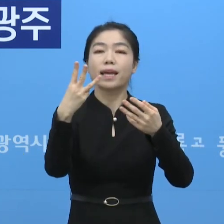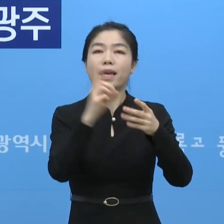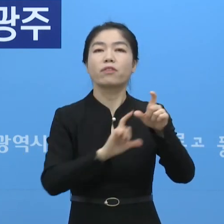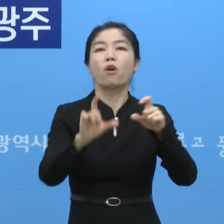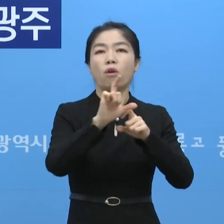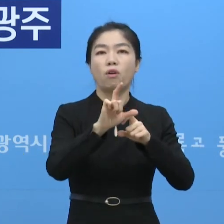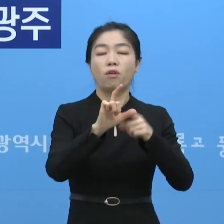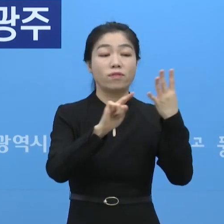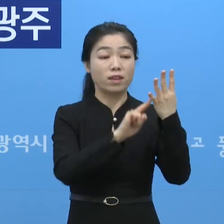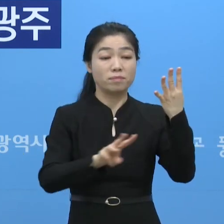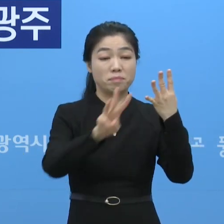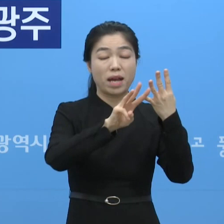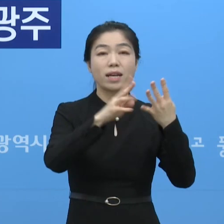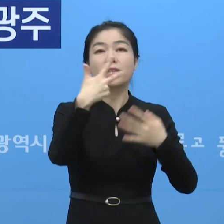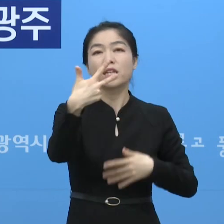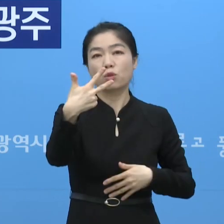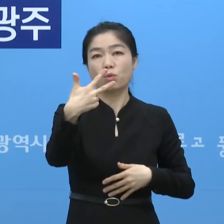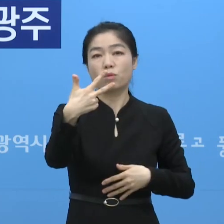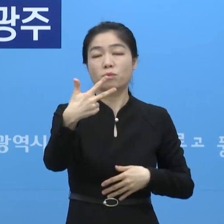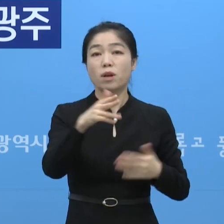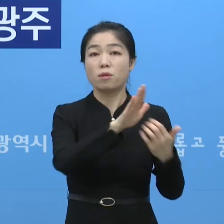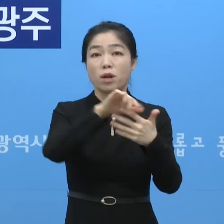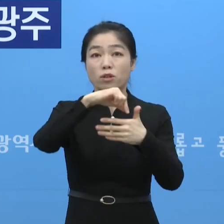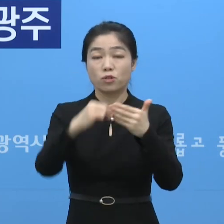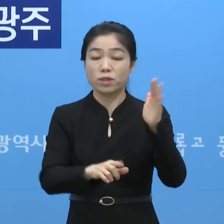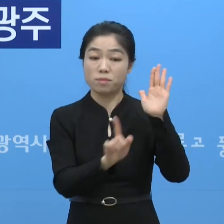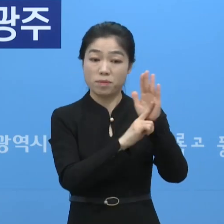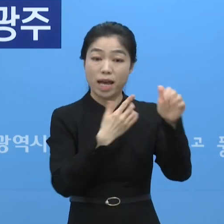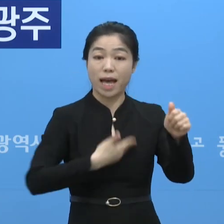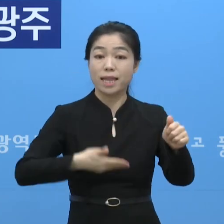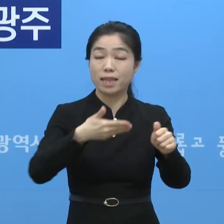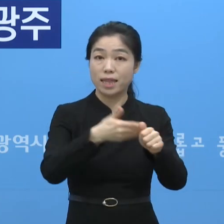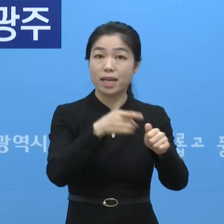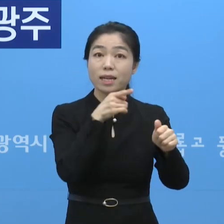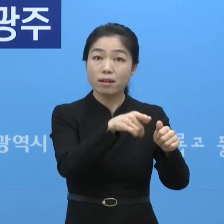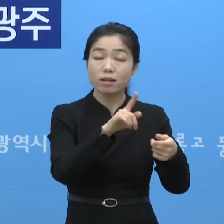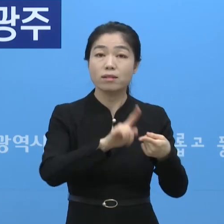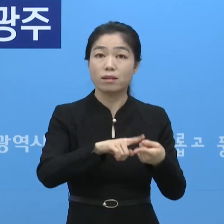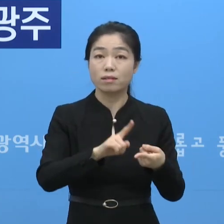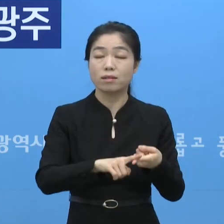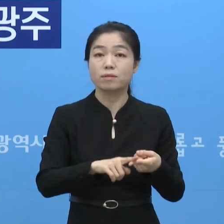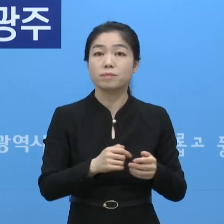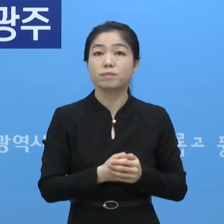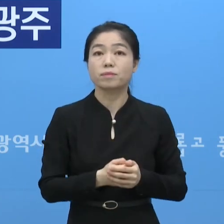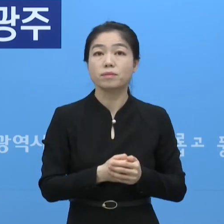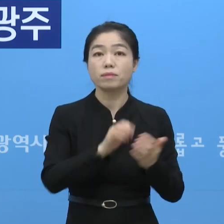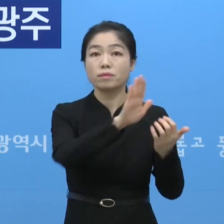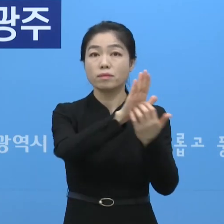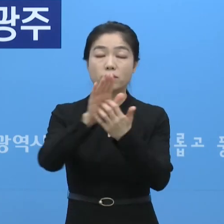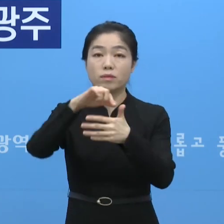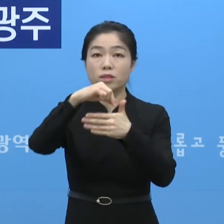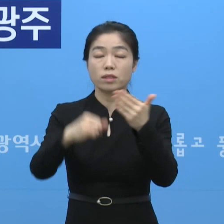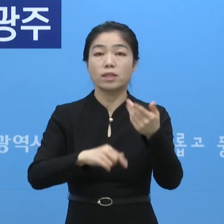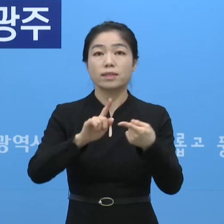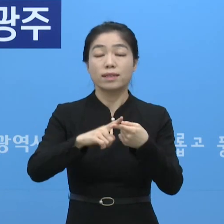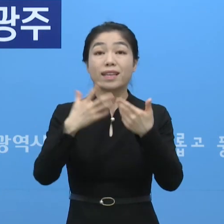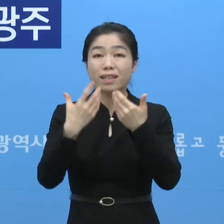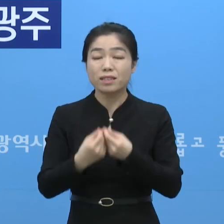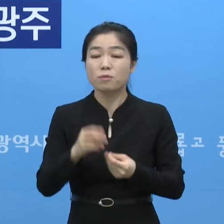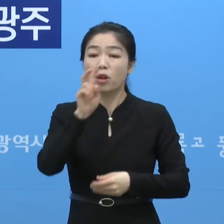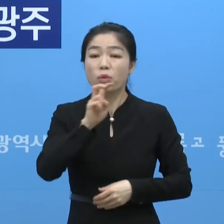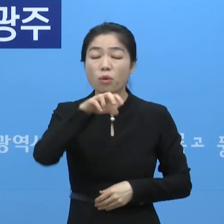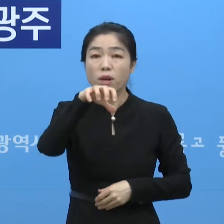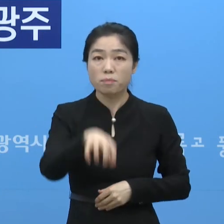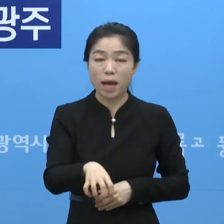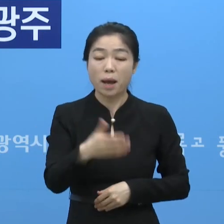추가했습니다. 하나는 방역 수칙을 개시하고 안내하라는 부분에 있어서 방역 수칙에 대해서는 예를 들면